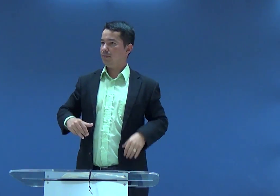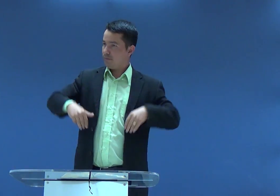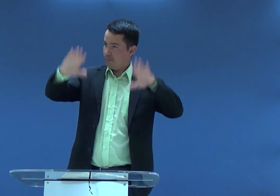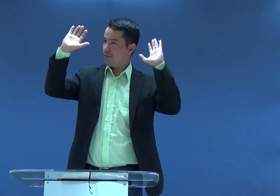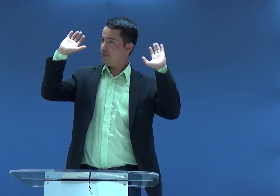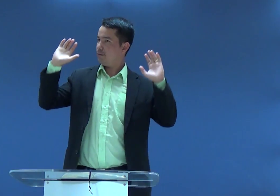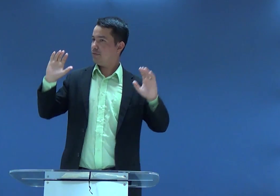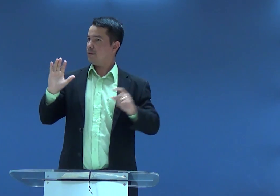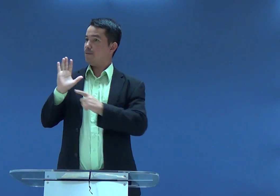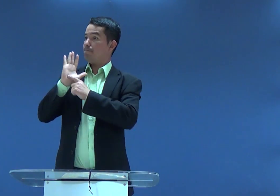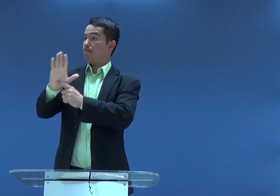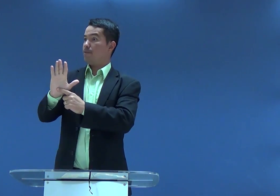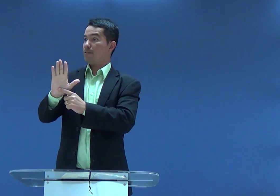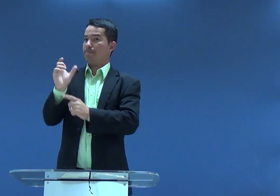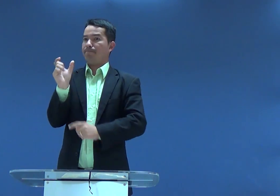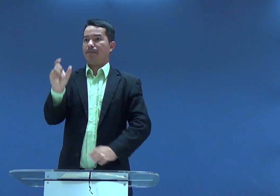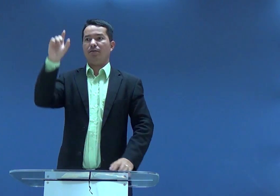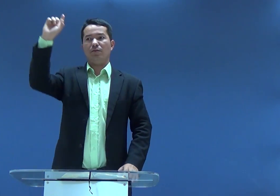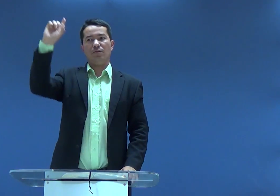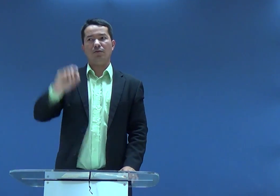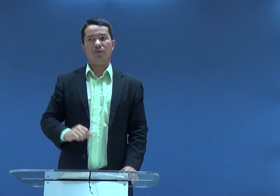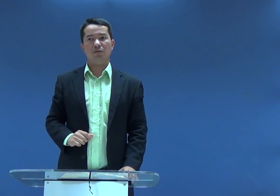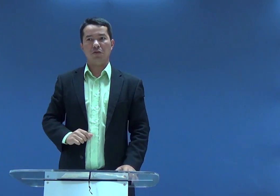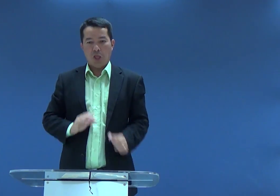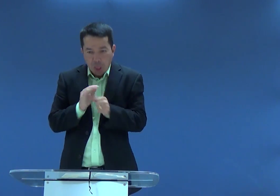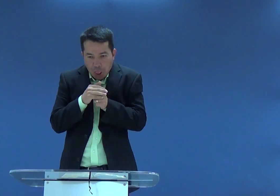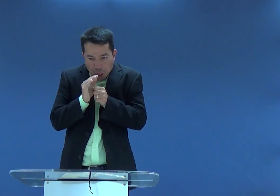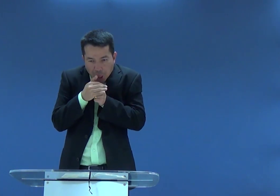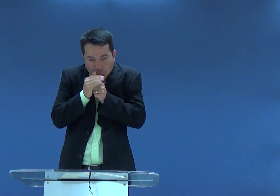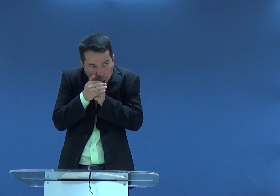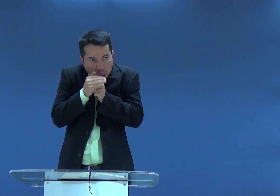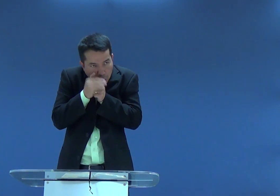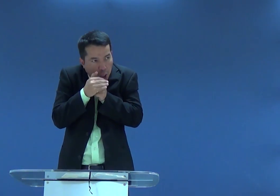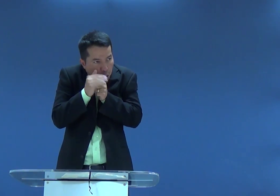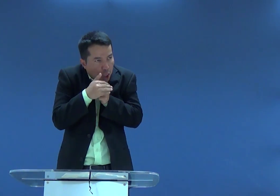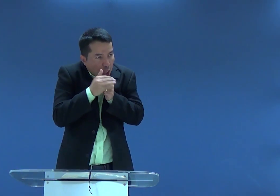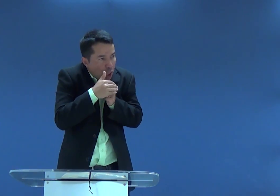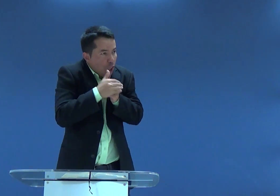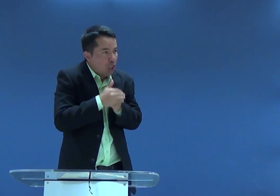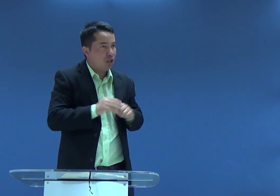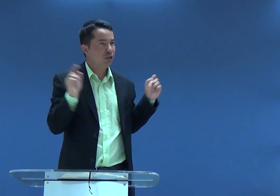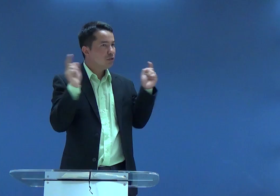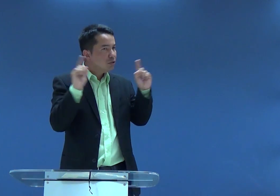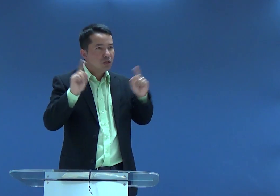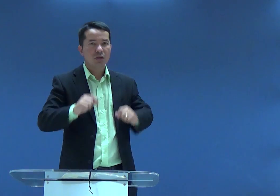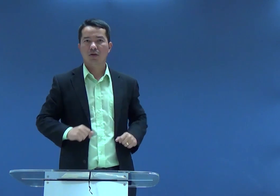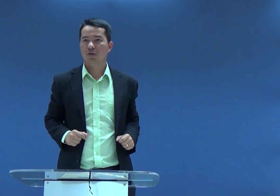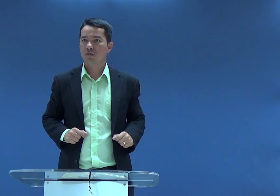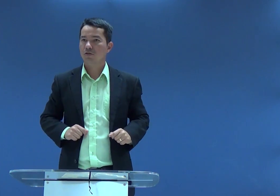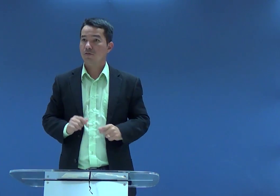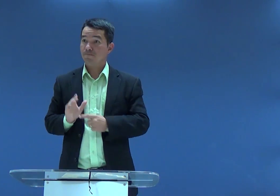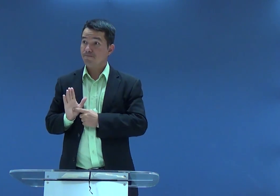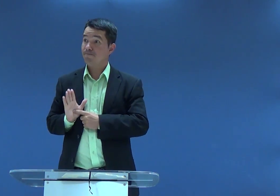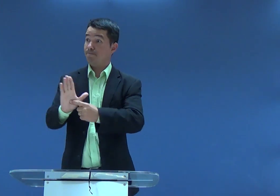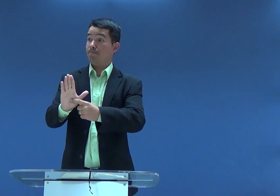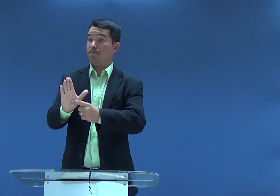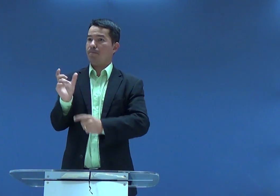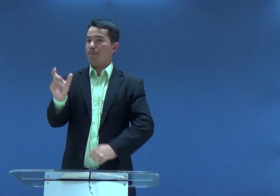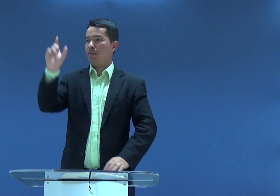com a palavra de Deus. Mostre, apresente, explique. não se esconda, não se esconda para você.